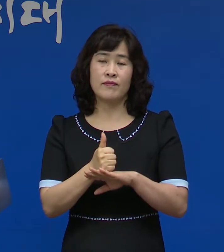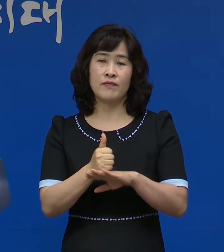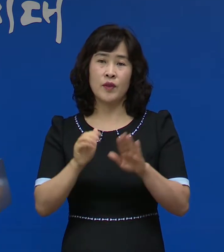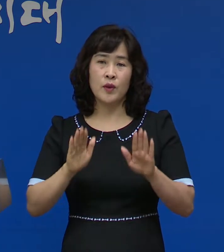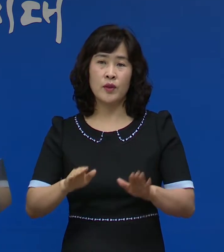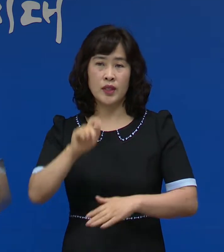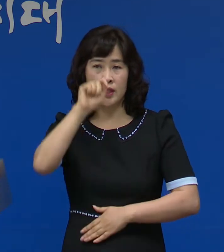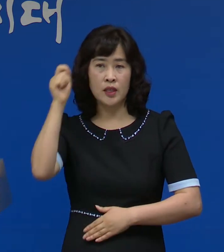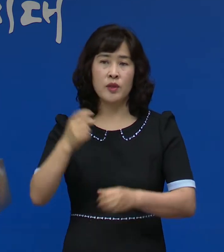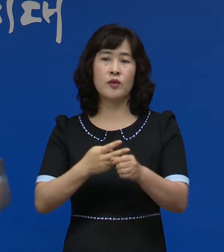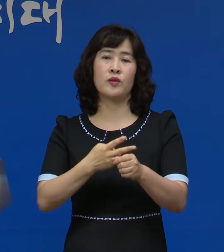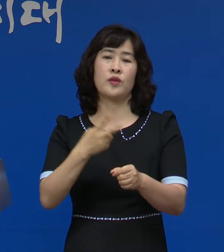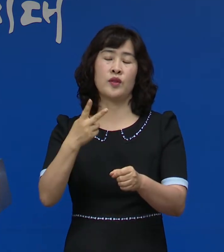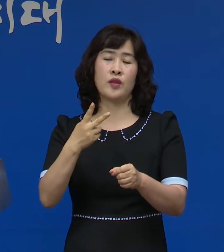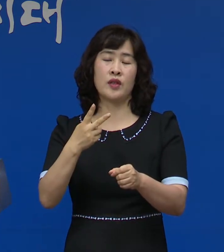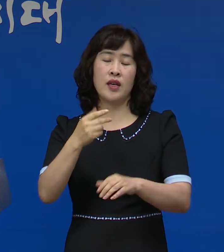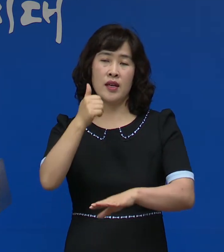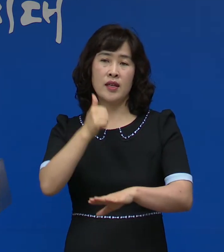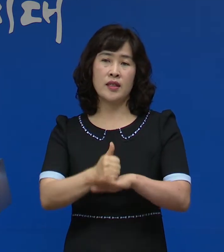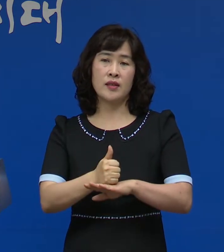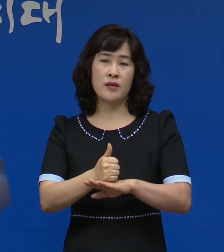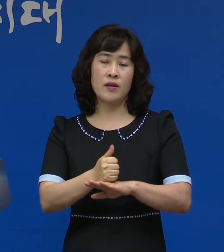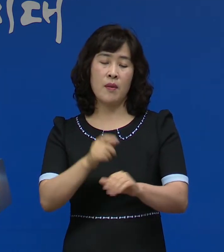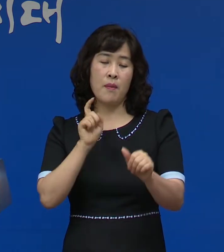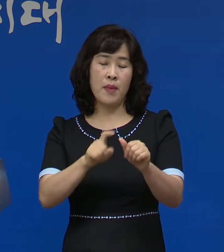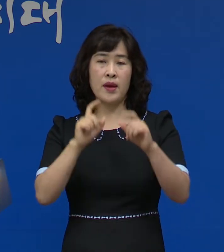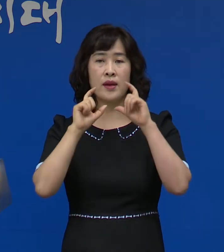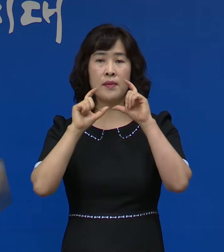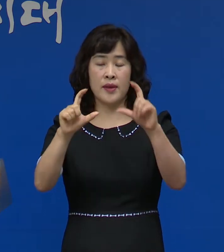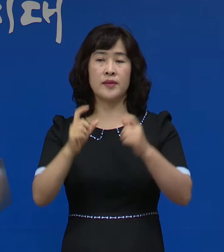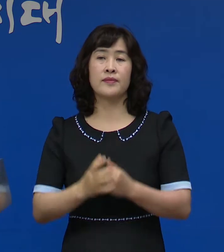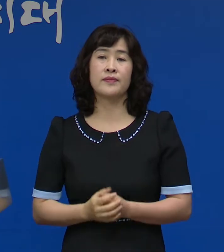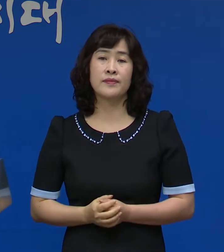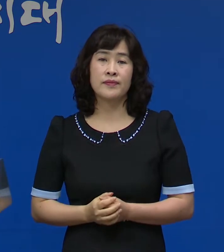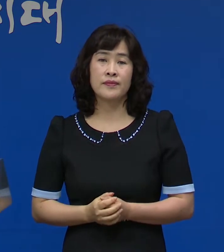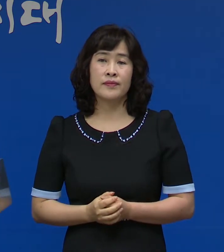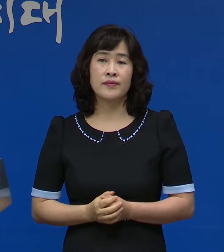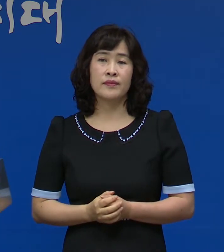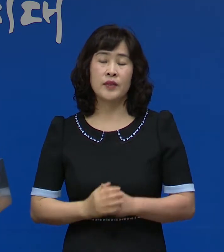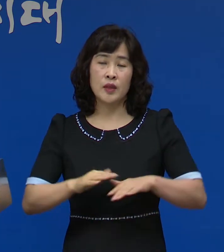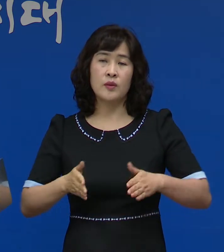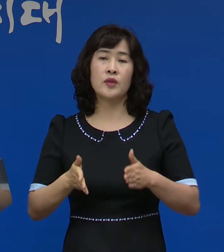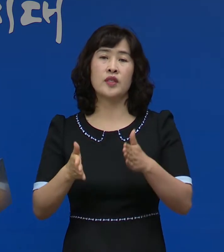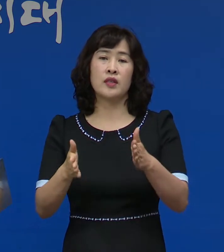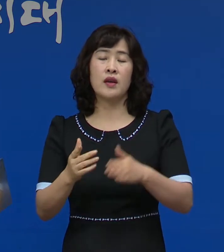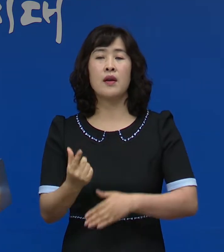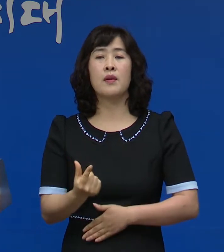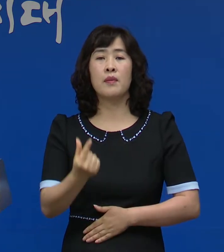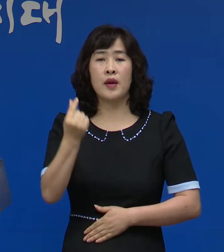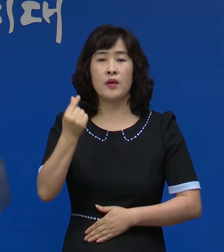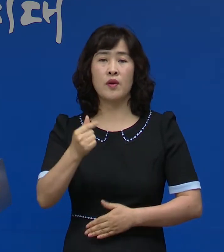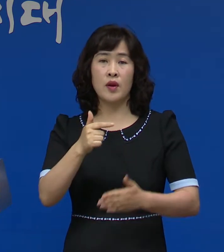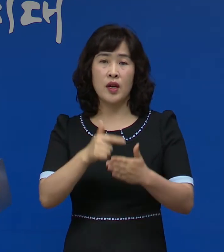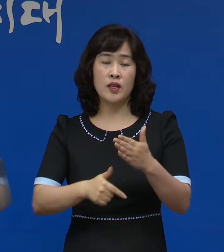오늘 새벽 2시경 최종 양성으로 판정되었습니다 우리 도에서는 즉시